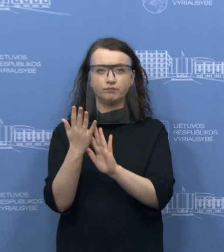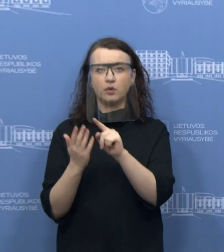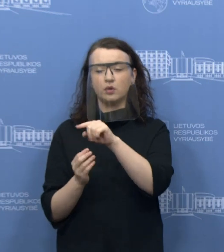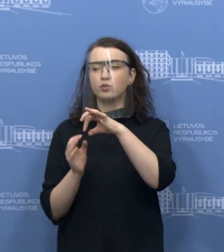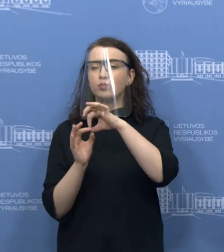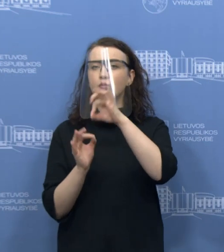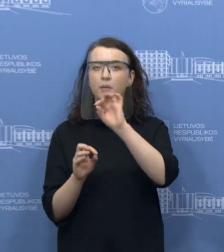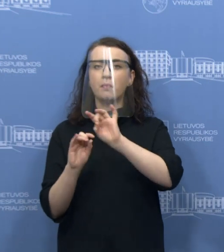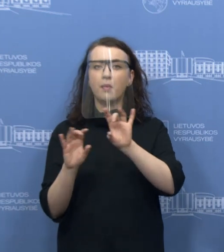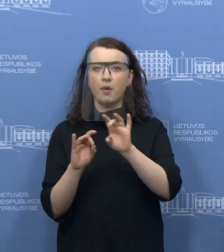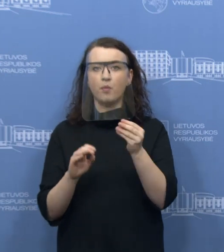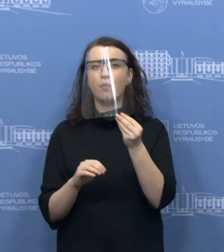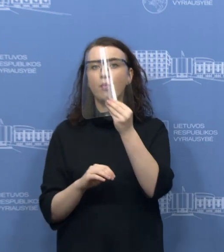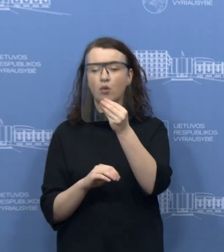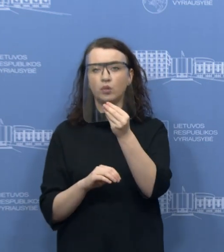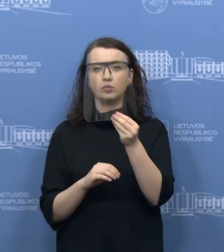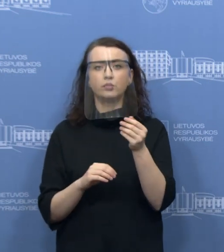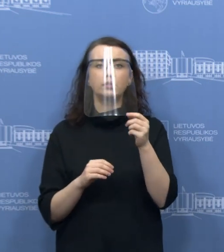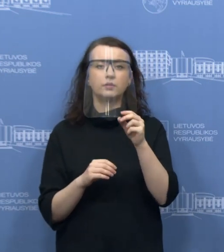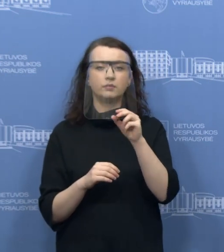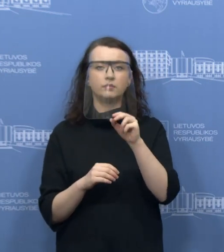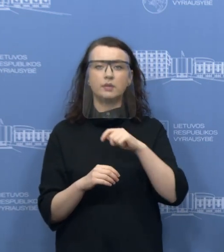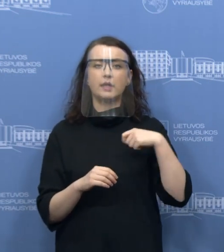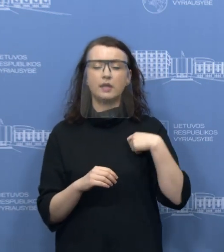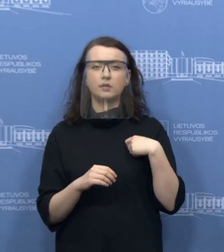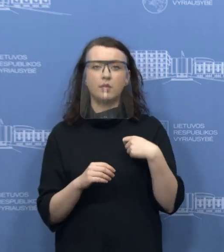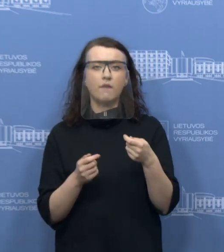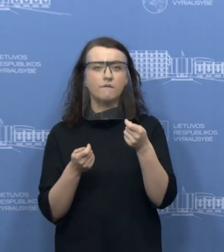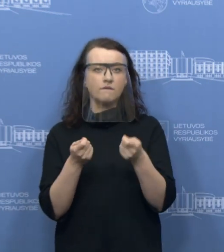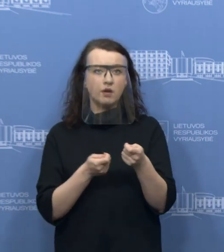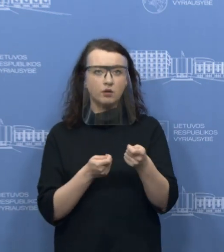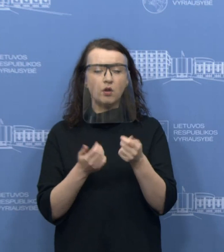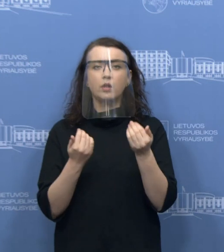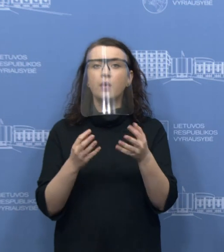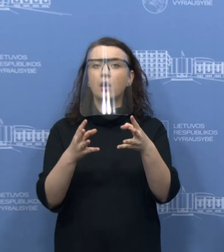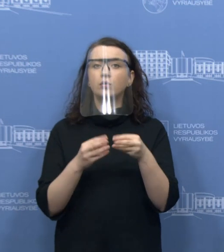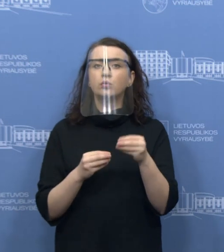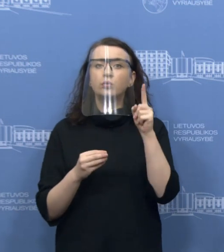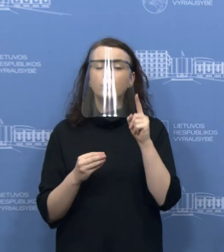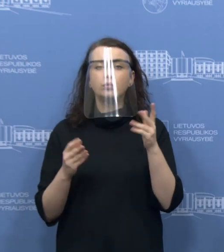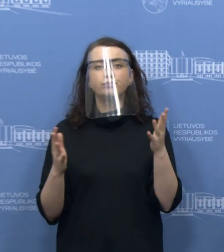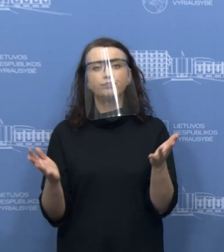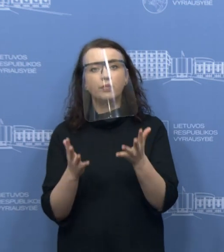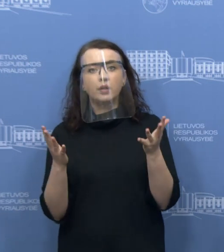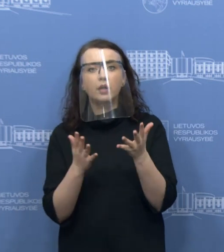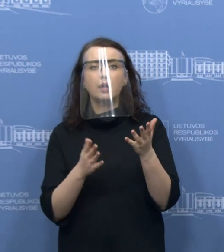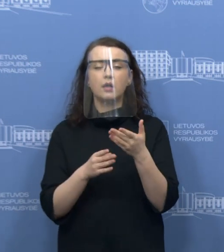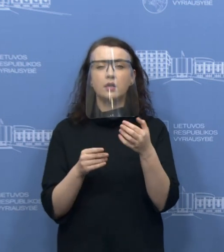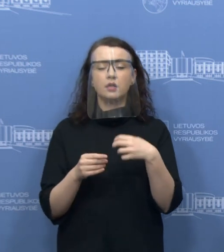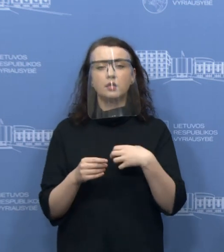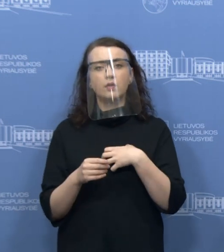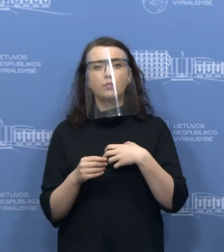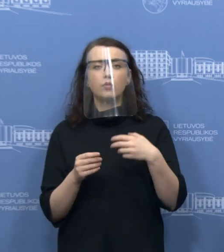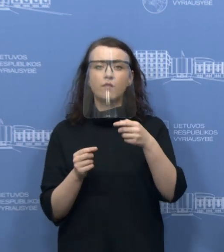papasakos mokesčių inspekcijos vadovė. Na, o kartu naudodamasis proga noriu paraginti atsakingą verslą,